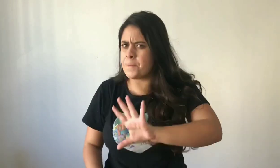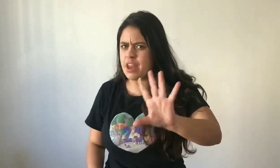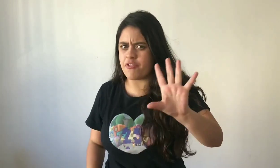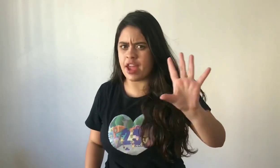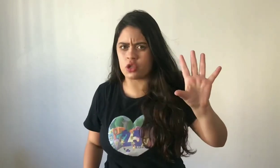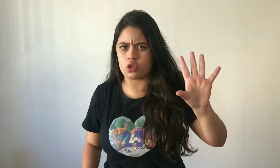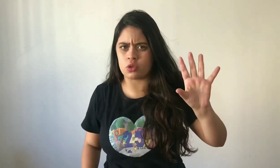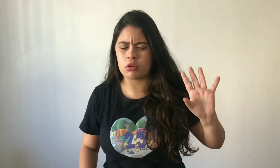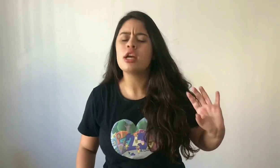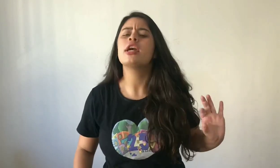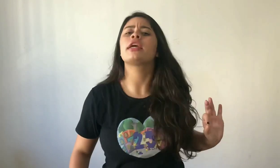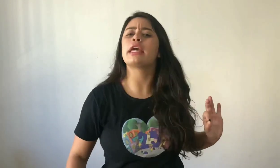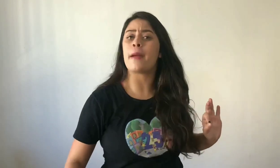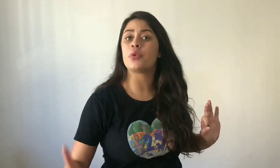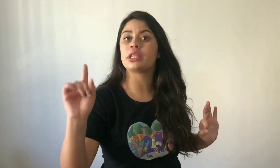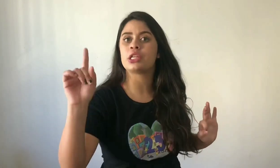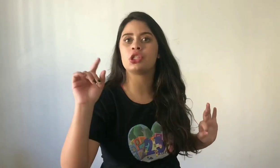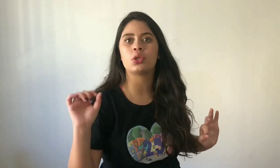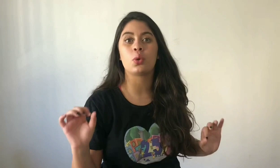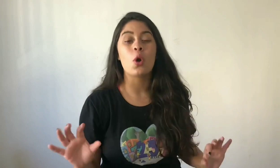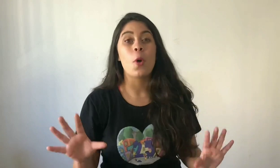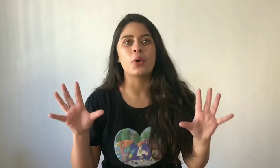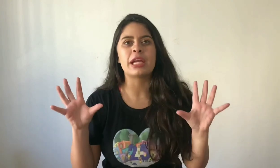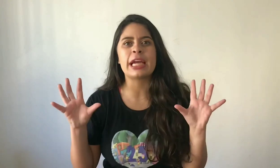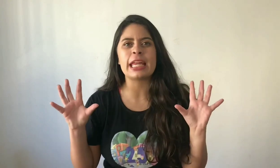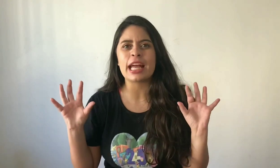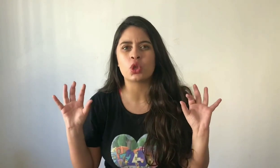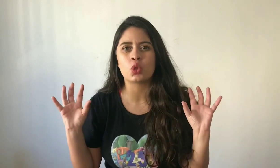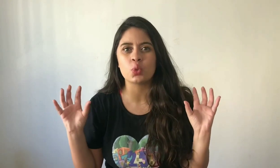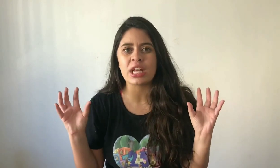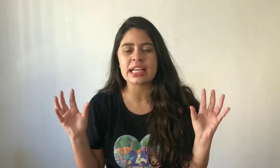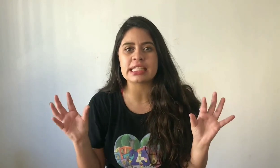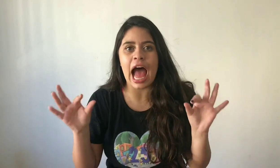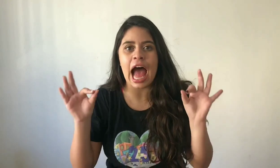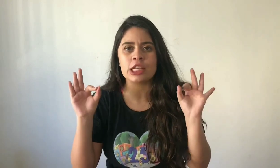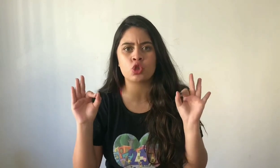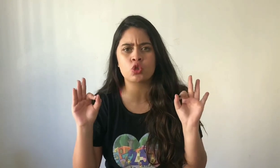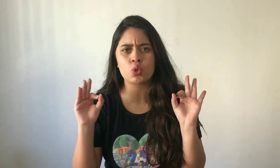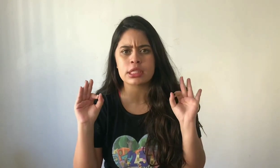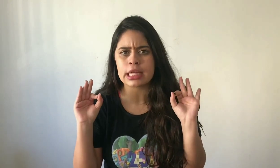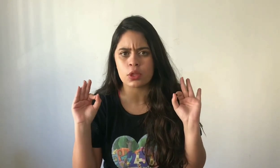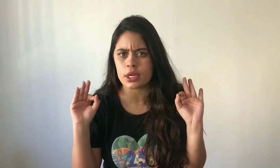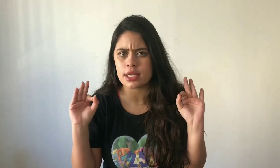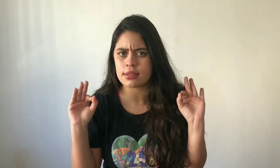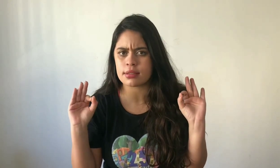perverso. Que é protegido por criaturas assustadoras.